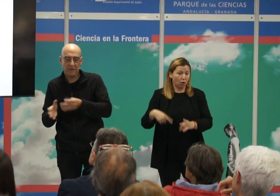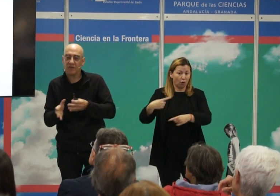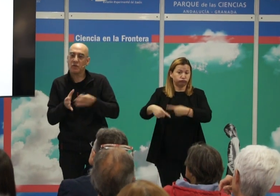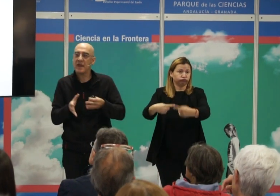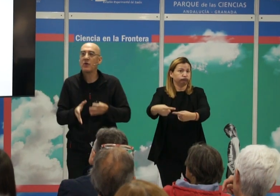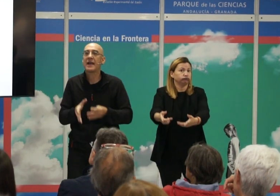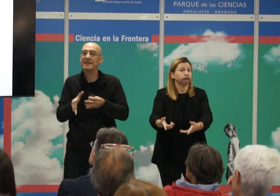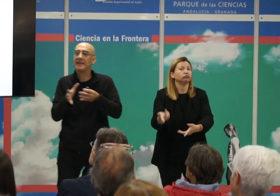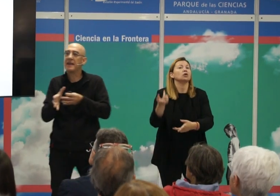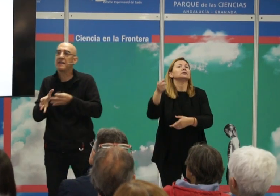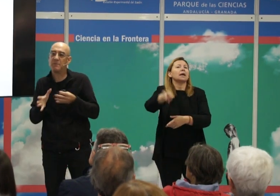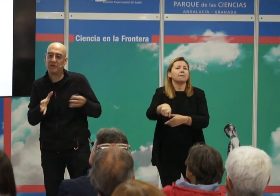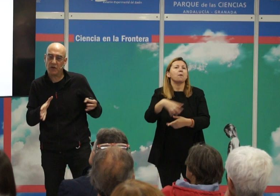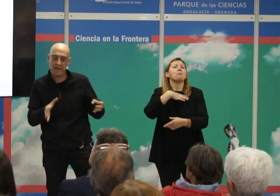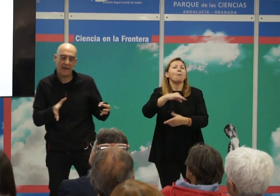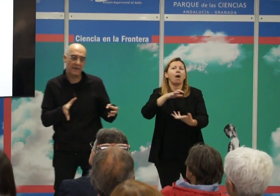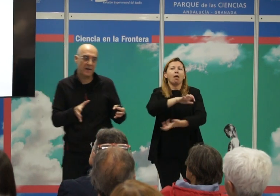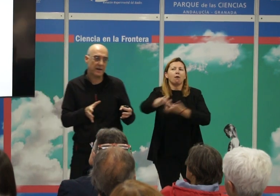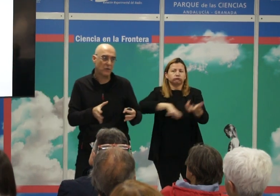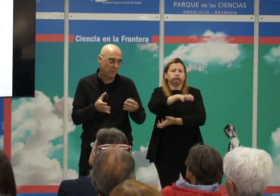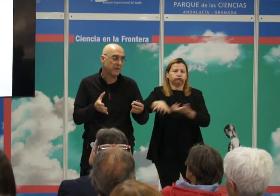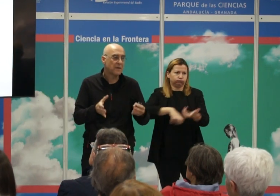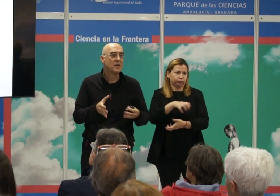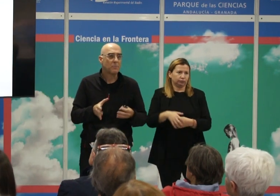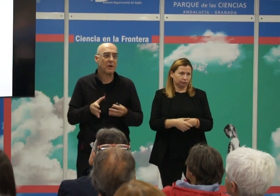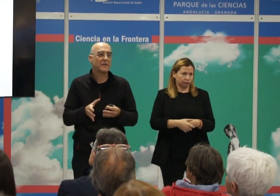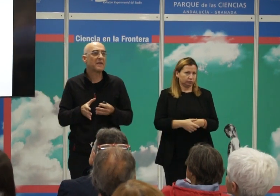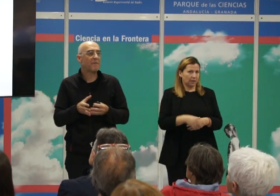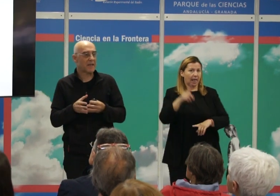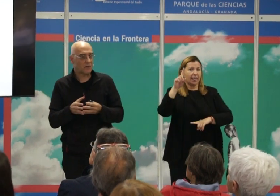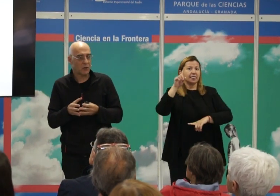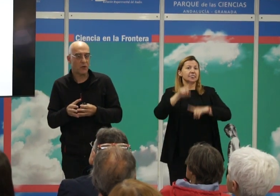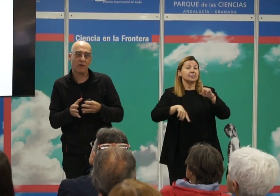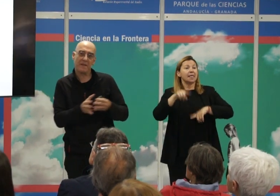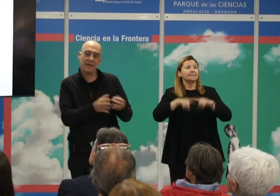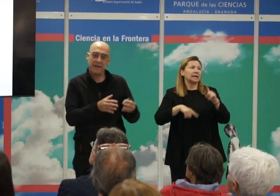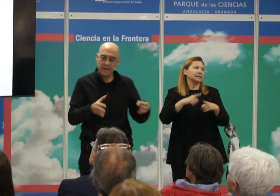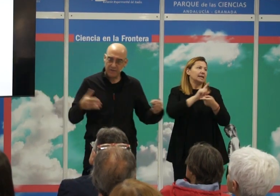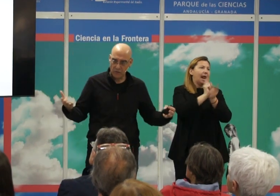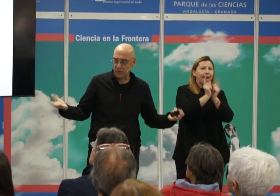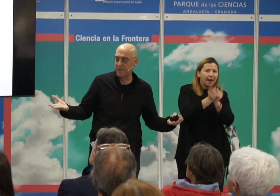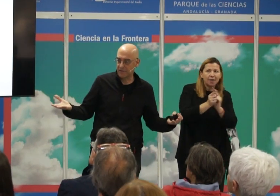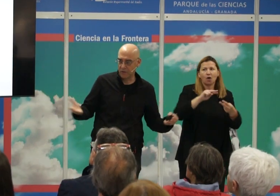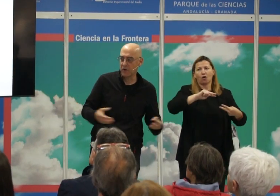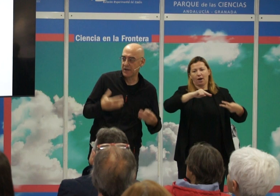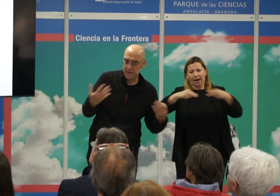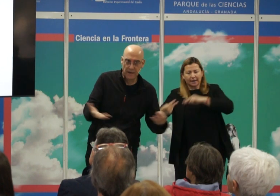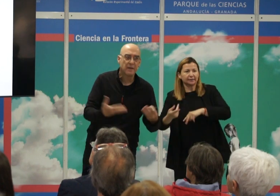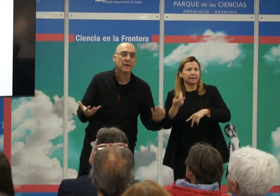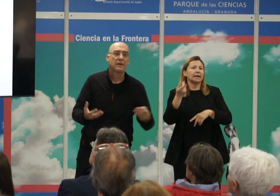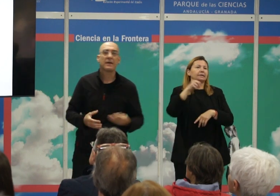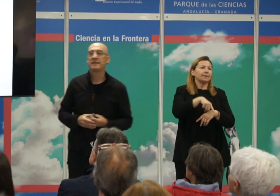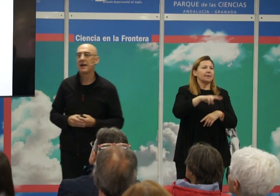estar muchas veces asociado a la cantidad de determinación genética que tiene el rasgo. Depende probablemente de la variación no solamente genética sino de otras variaciones no